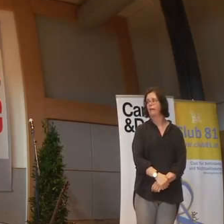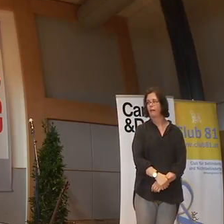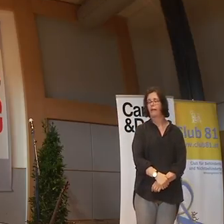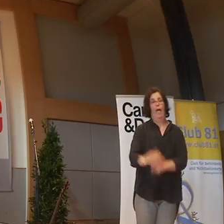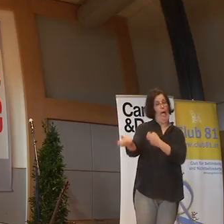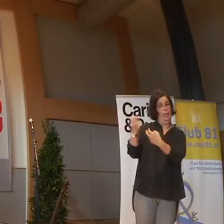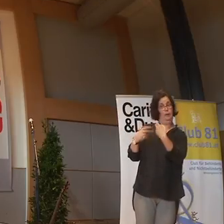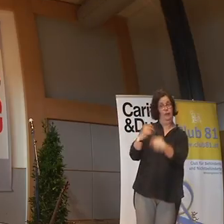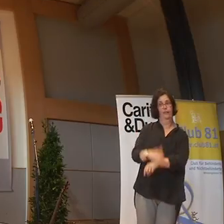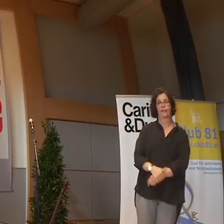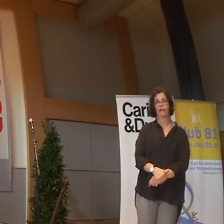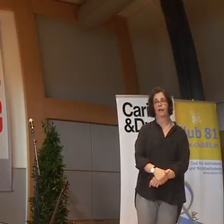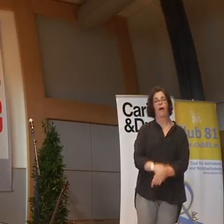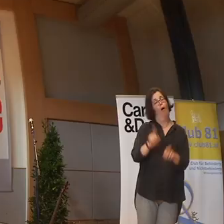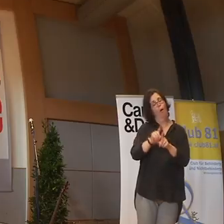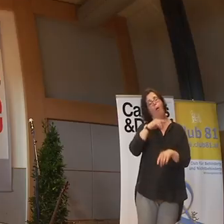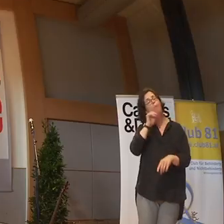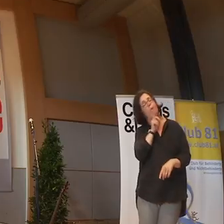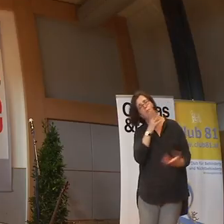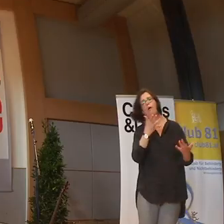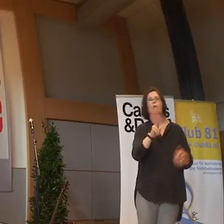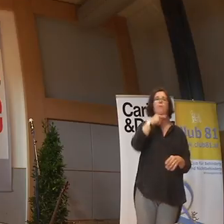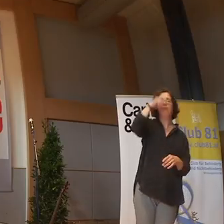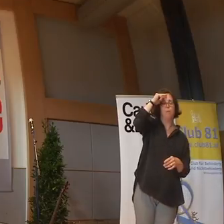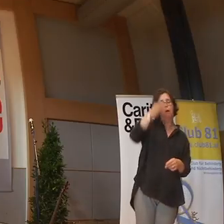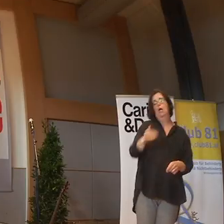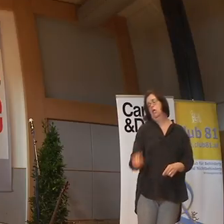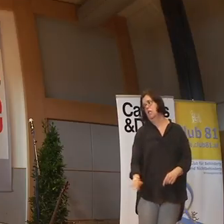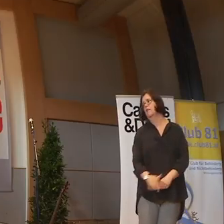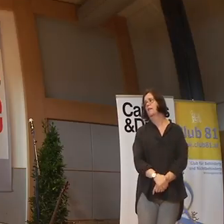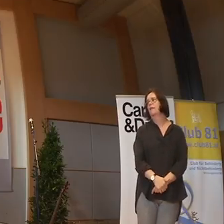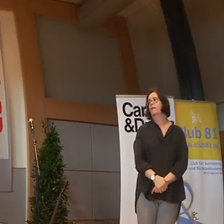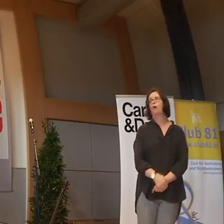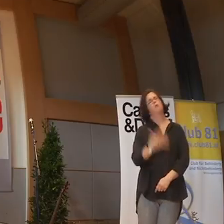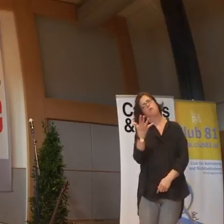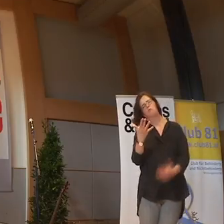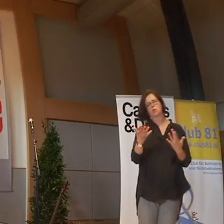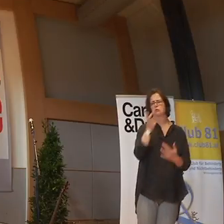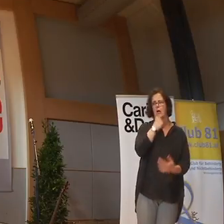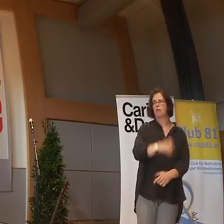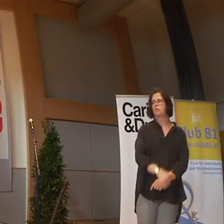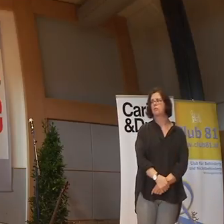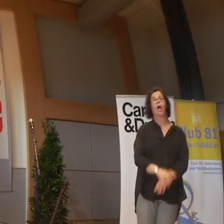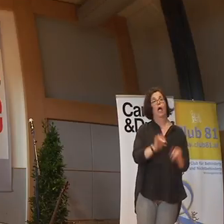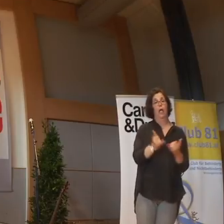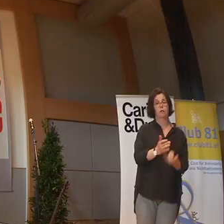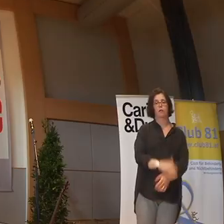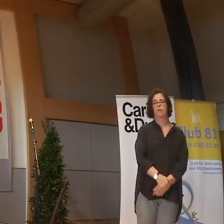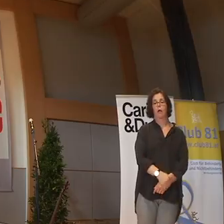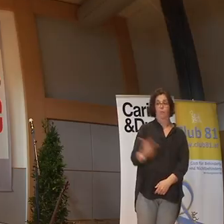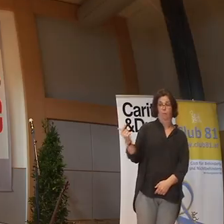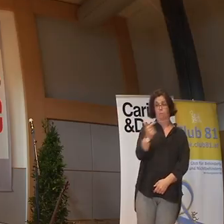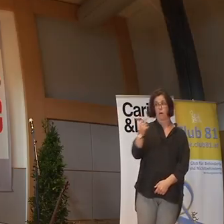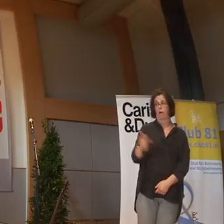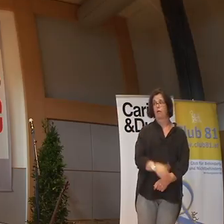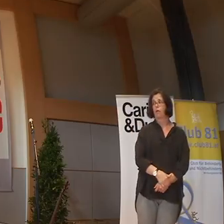den Leuten, einsteigen, ist auch eine Mama, ein Papa, Verklanzkind. So 5, 6 Jahre. Die Eltern, beide,